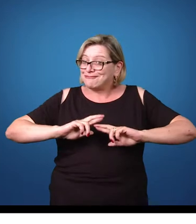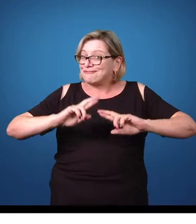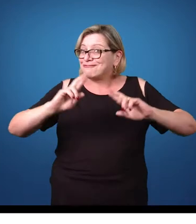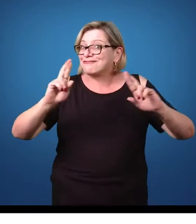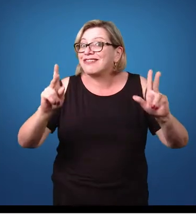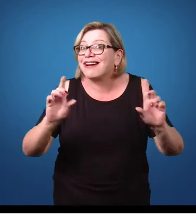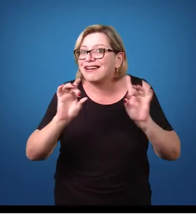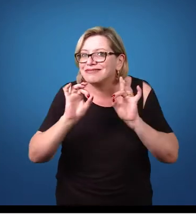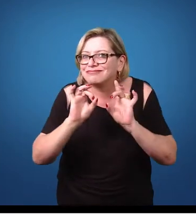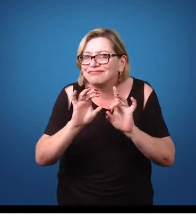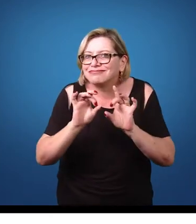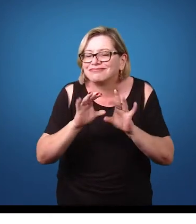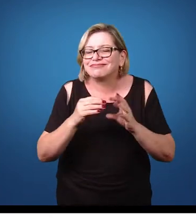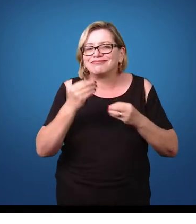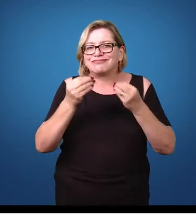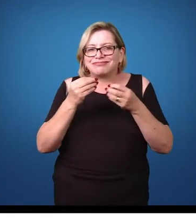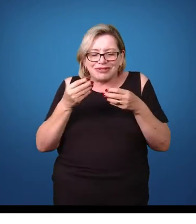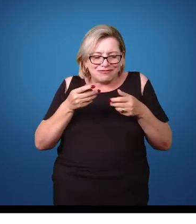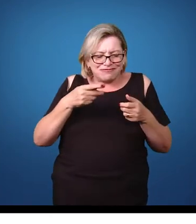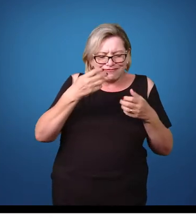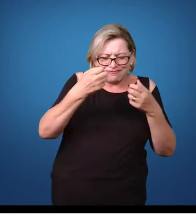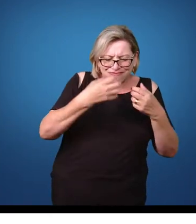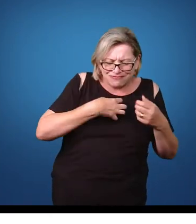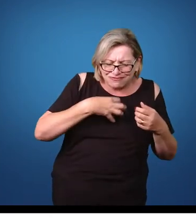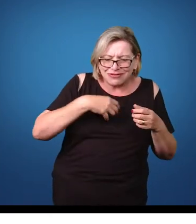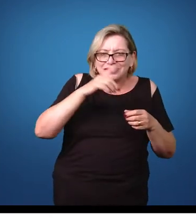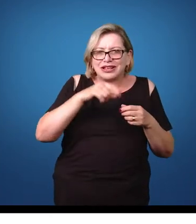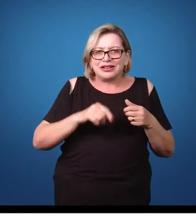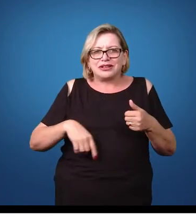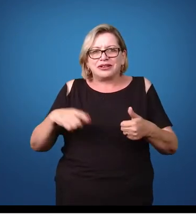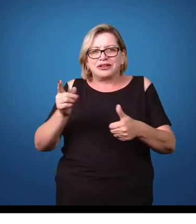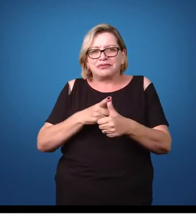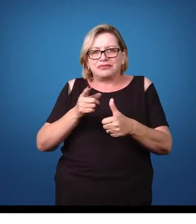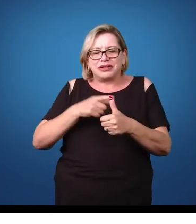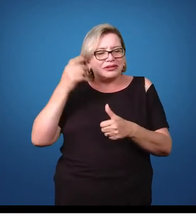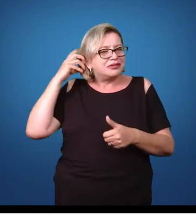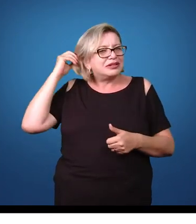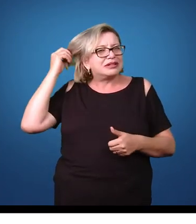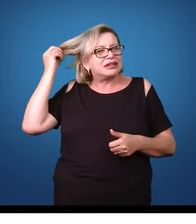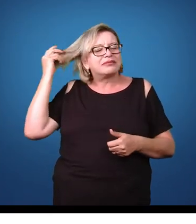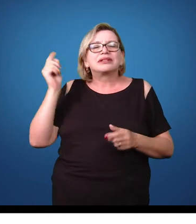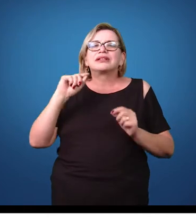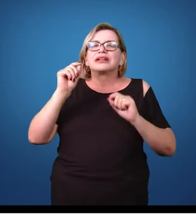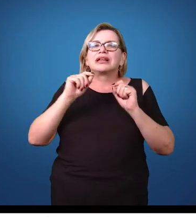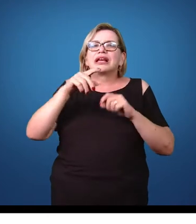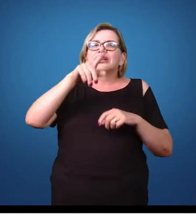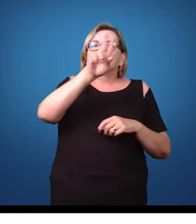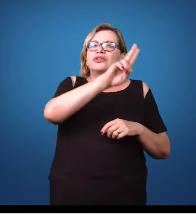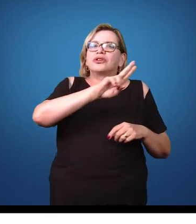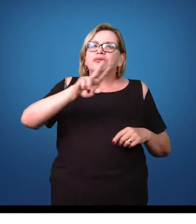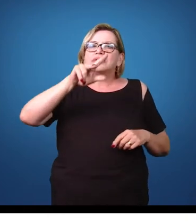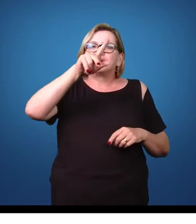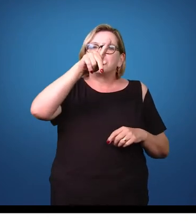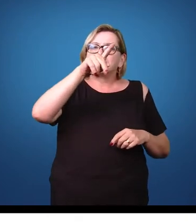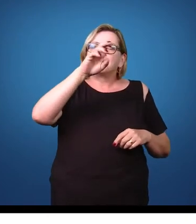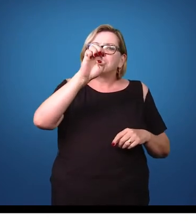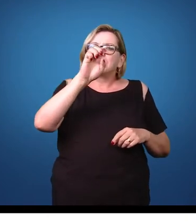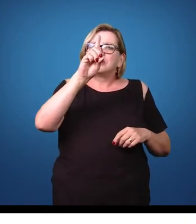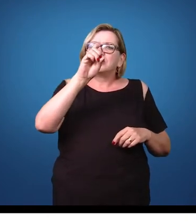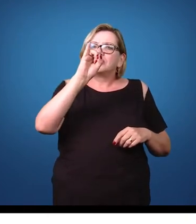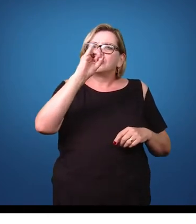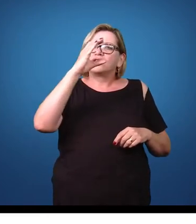espécie específica para essas regiões. O primeiro, que é o piolho de cabeça, é o pediculus